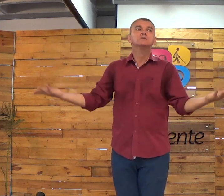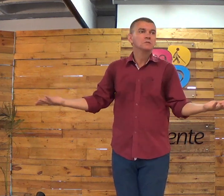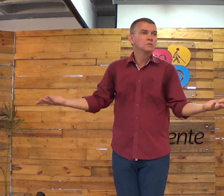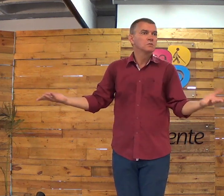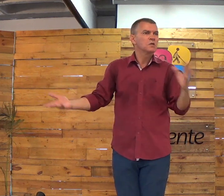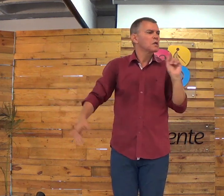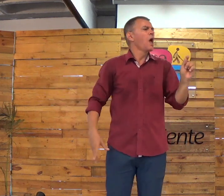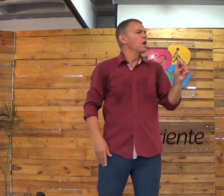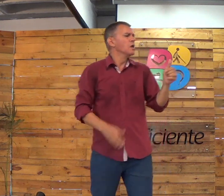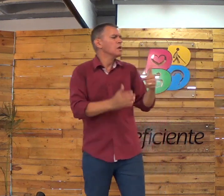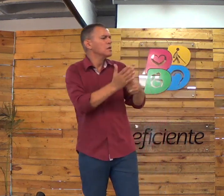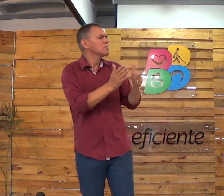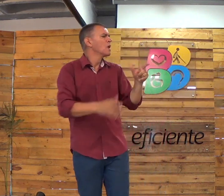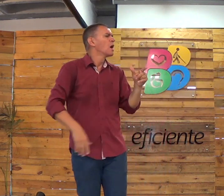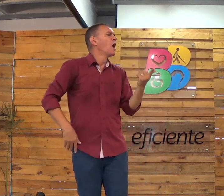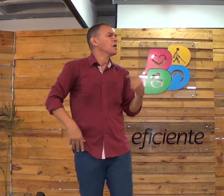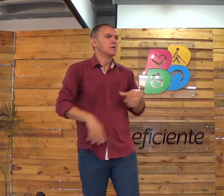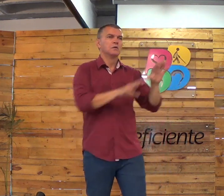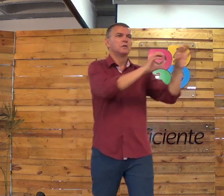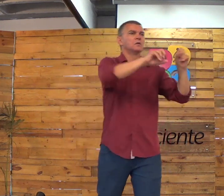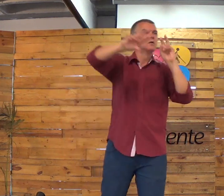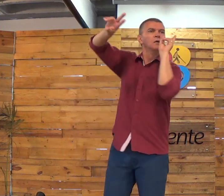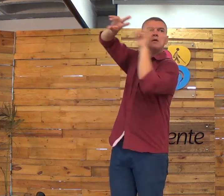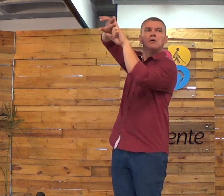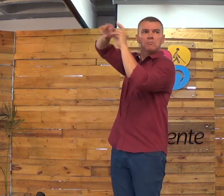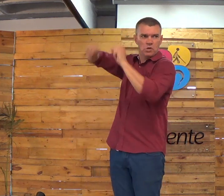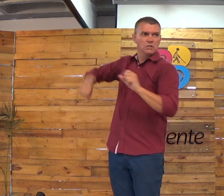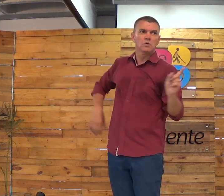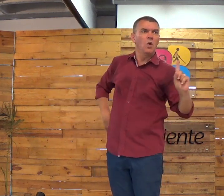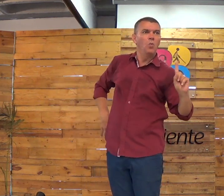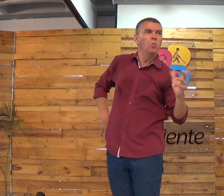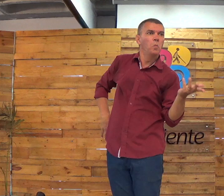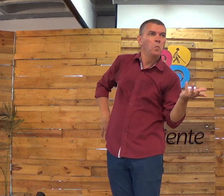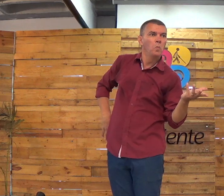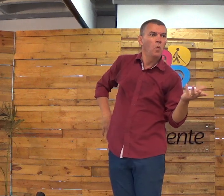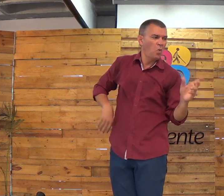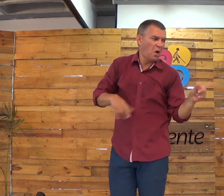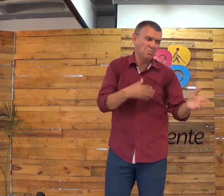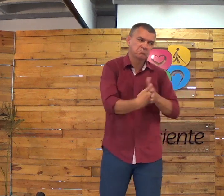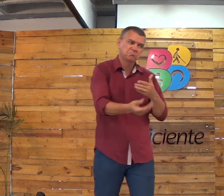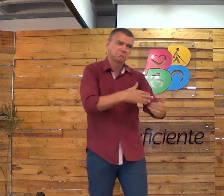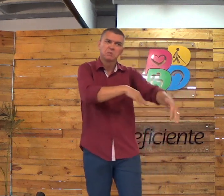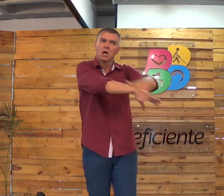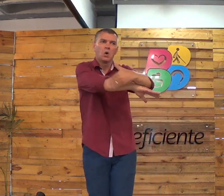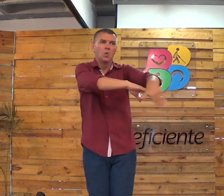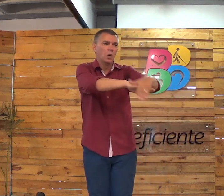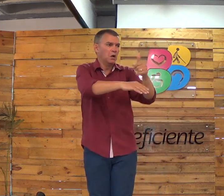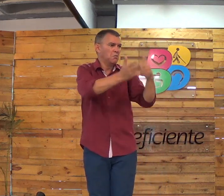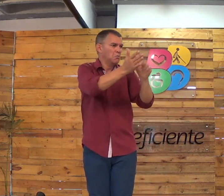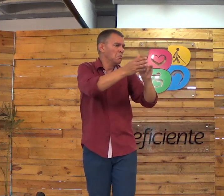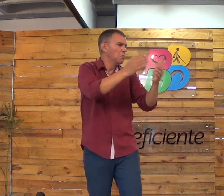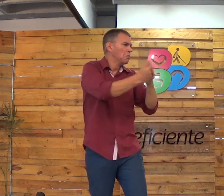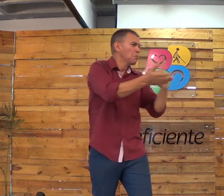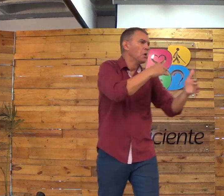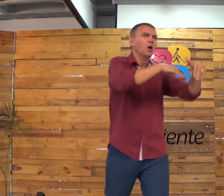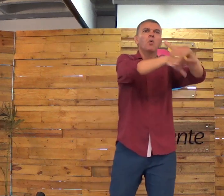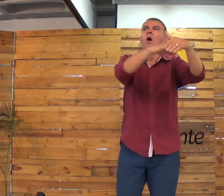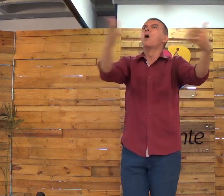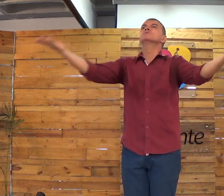qual é o dia que você vai trabalhar? Você não pode trabalhar. Você tem RG? Não, eu não tenho. Se você não tiver, você vai preso, vai morar na rua,